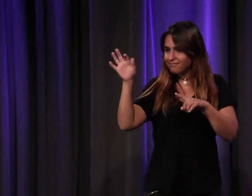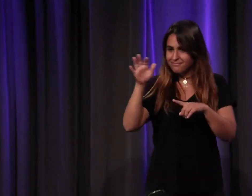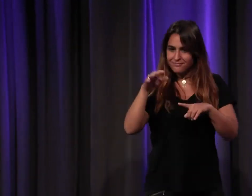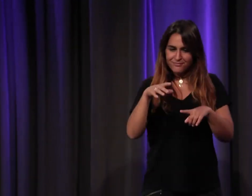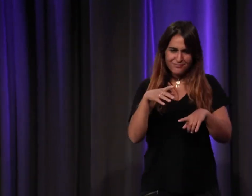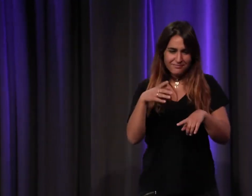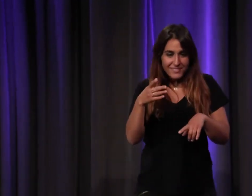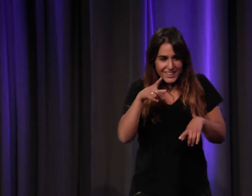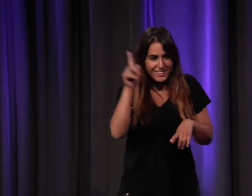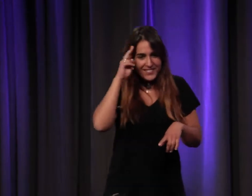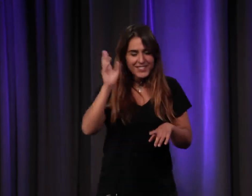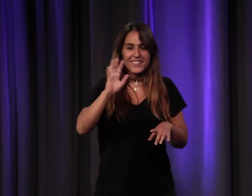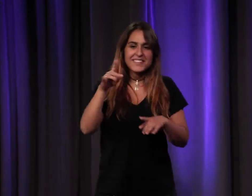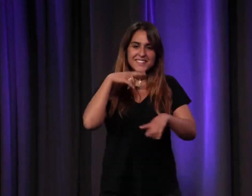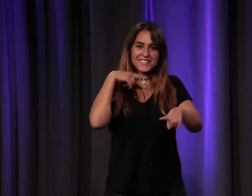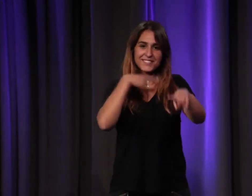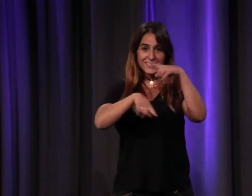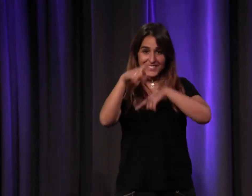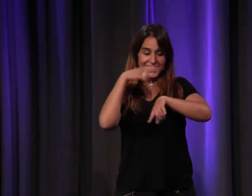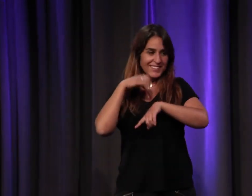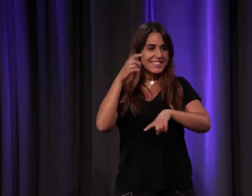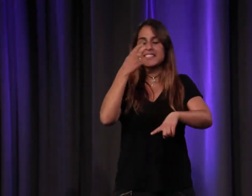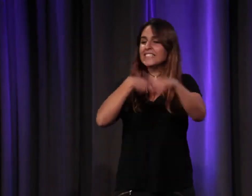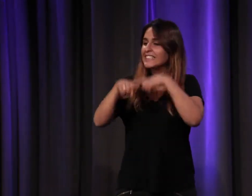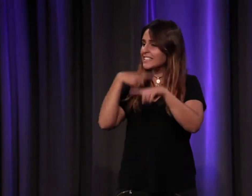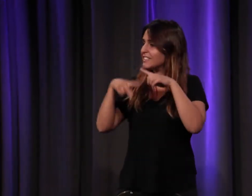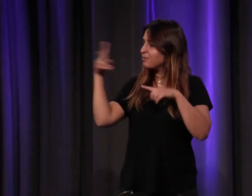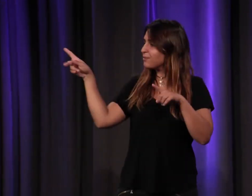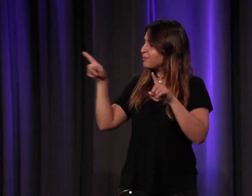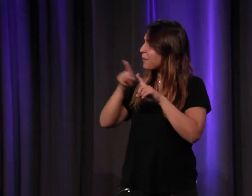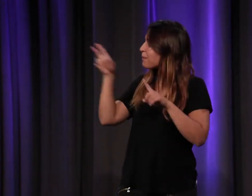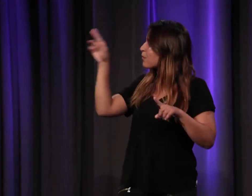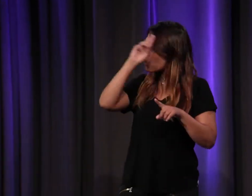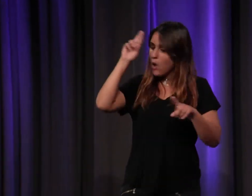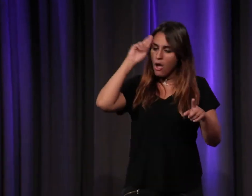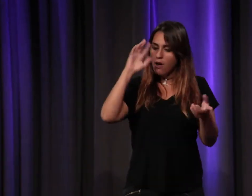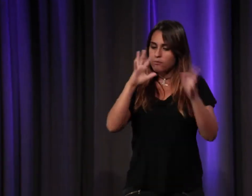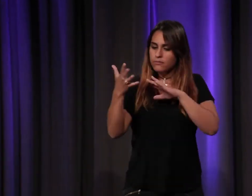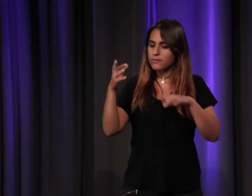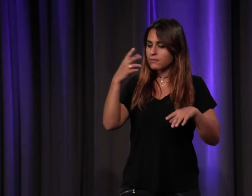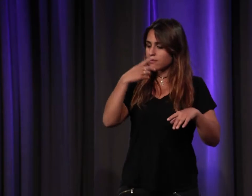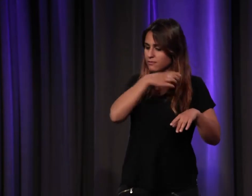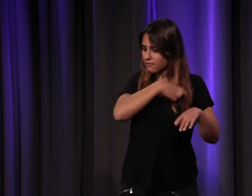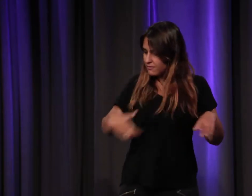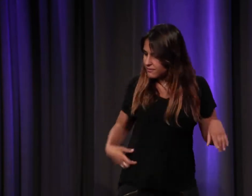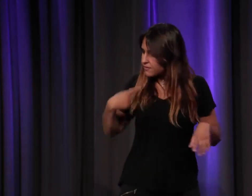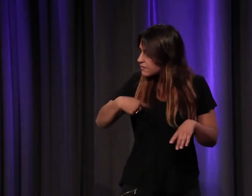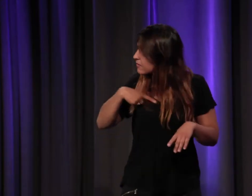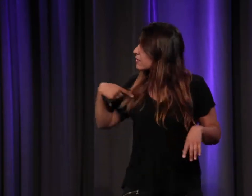regardez la caméra ah oui c'est vrai alors sur le signe de roi qui était